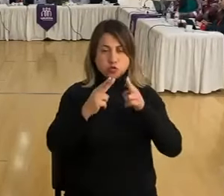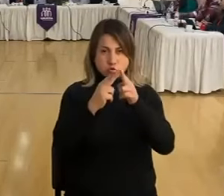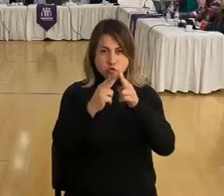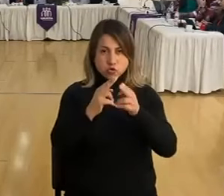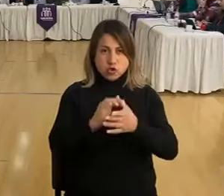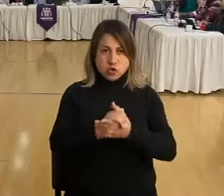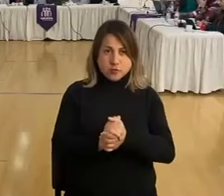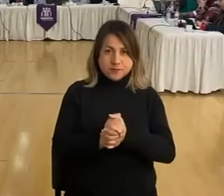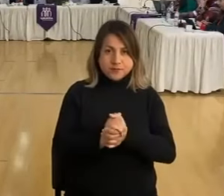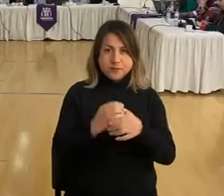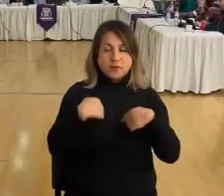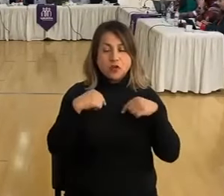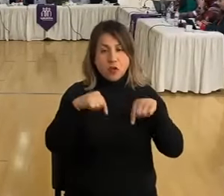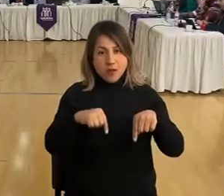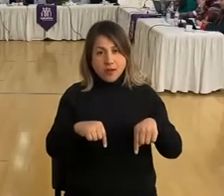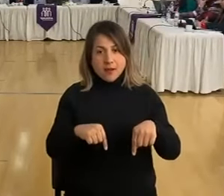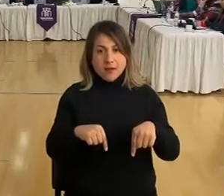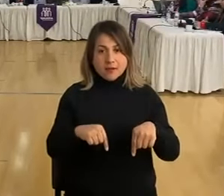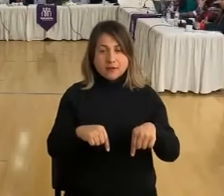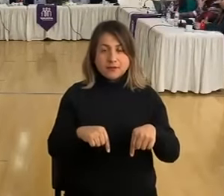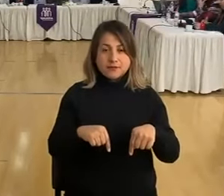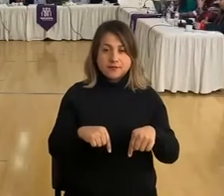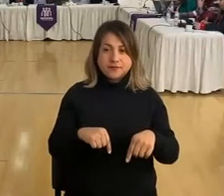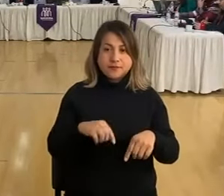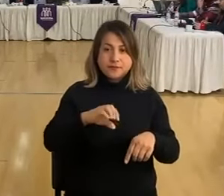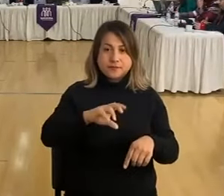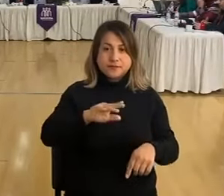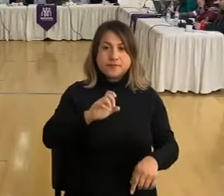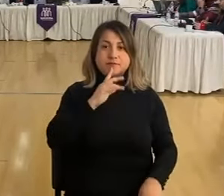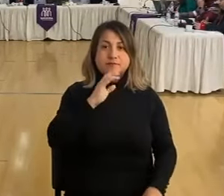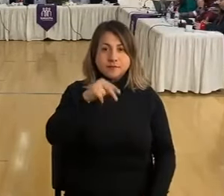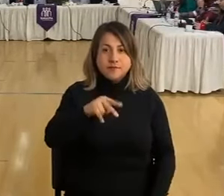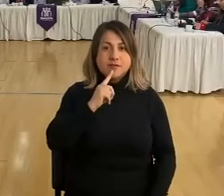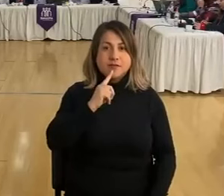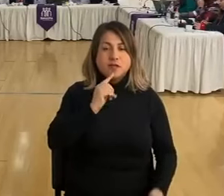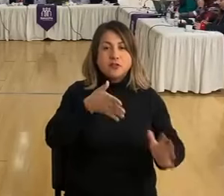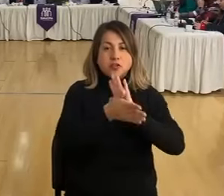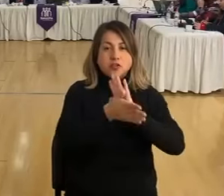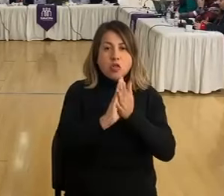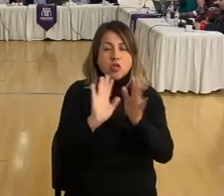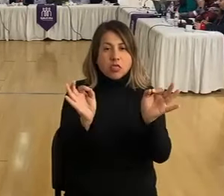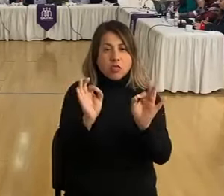y aquí seguramente que el don tiene todos los detalles.